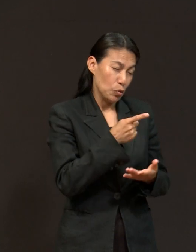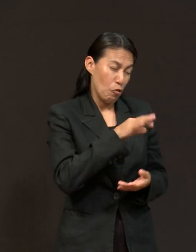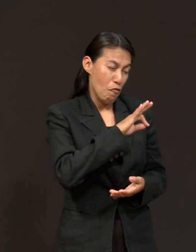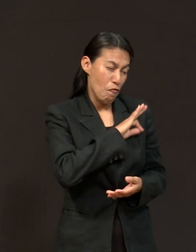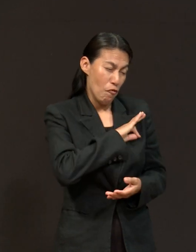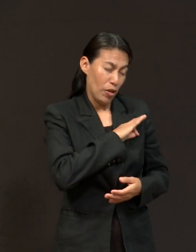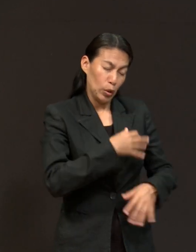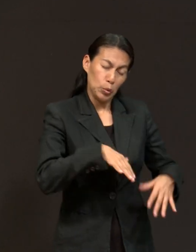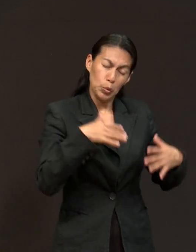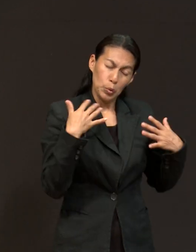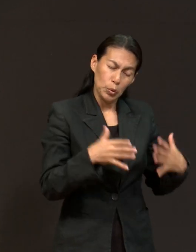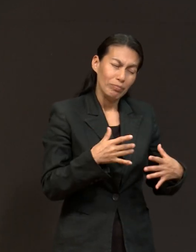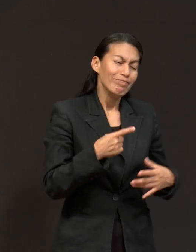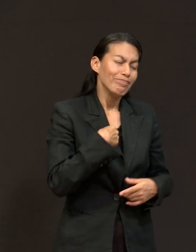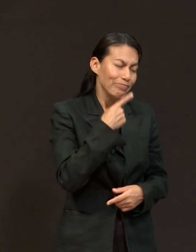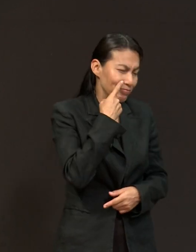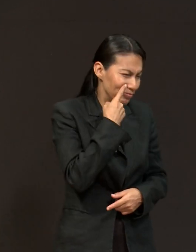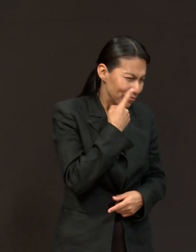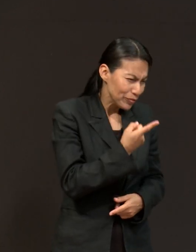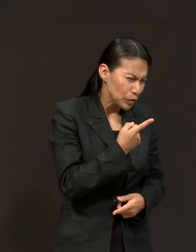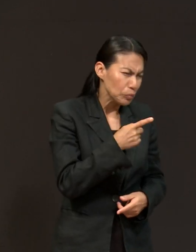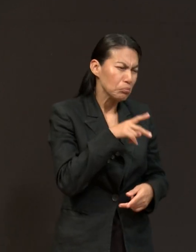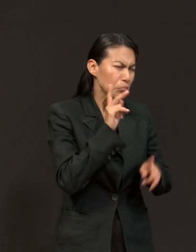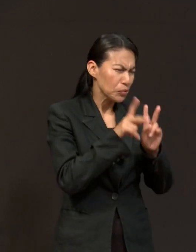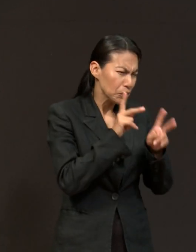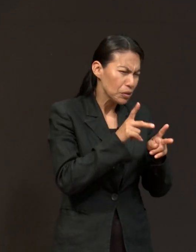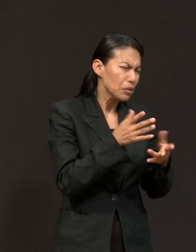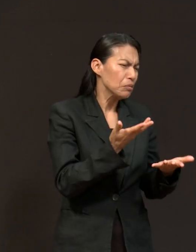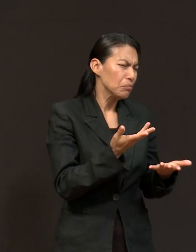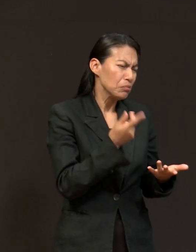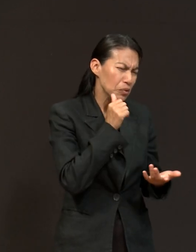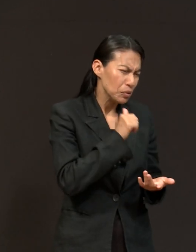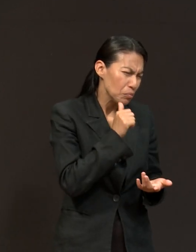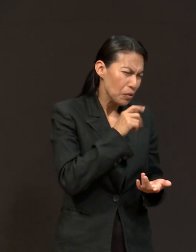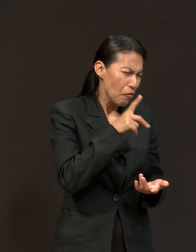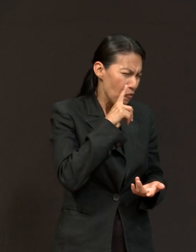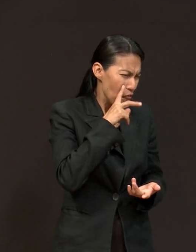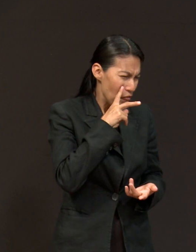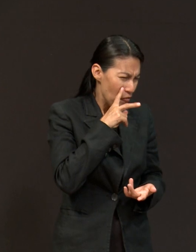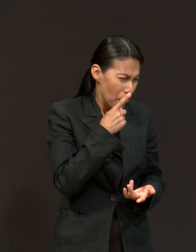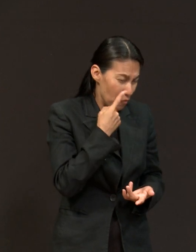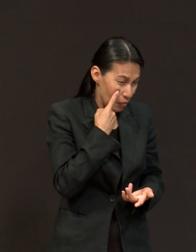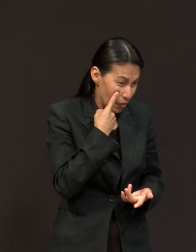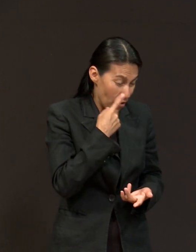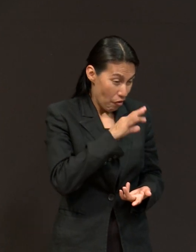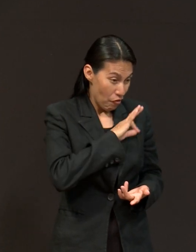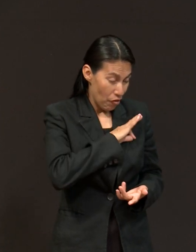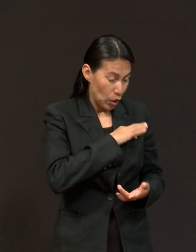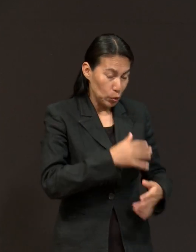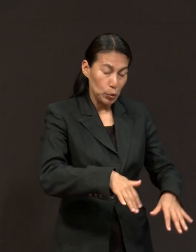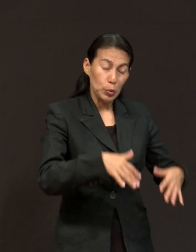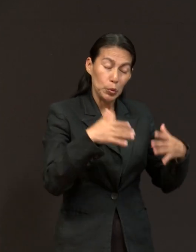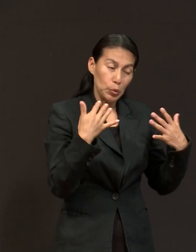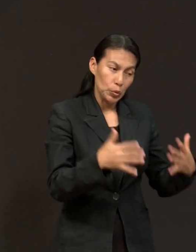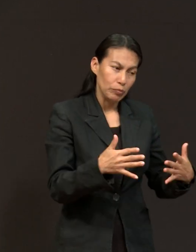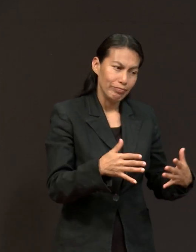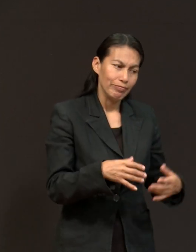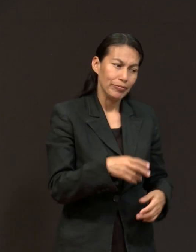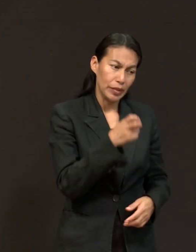entrevistas pastorales siempre admiré tu fe. Quiero decirte que esa fe no